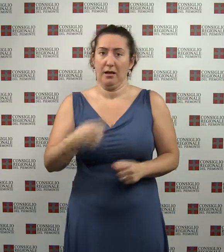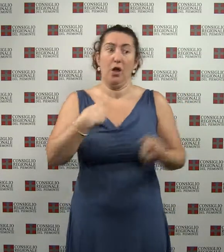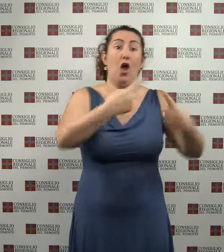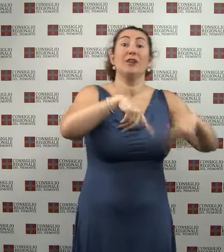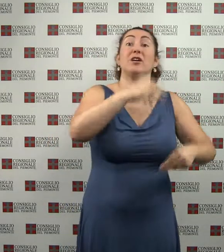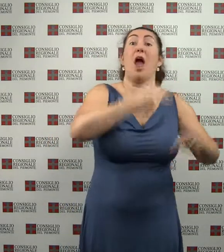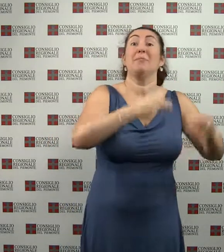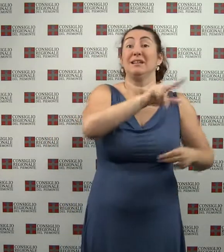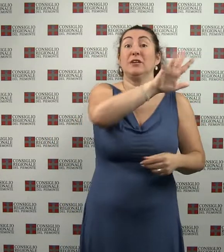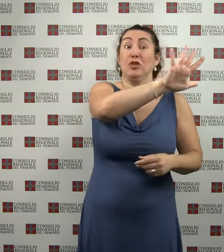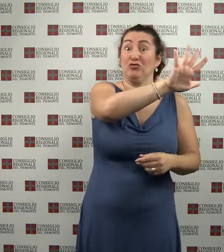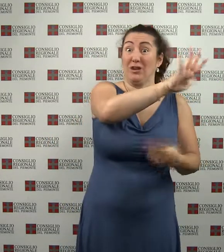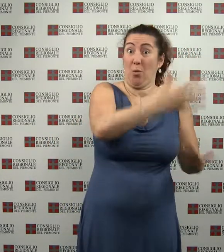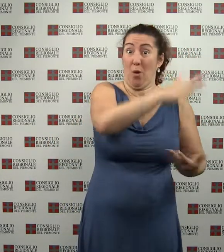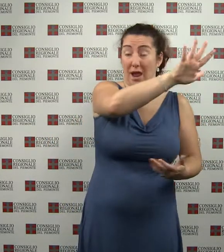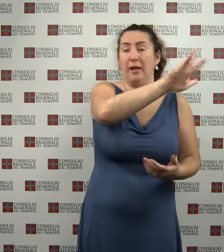dagli attuali 5.